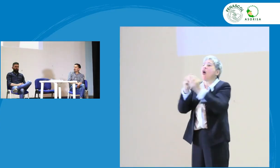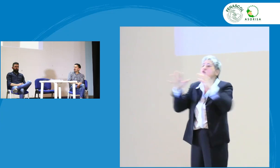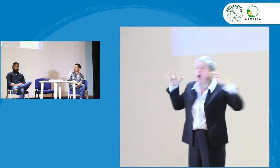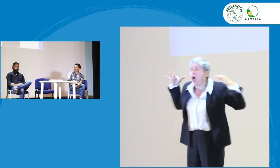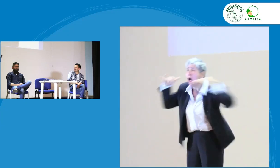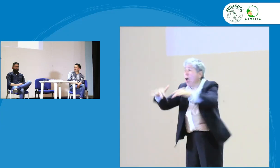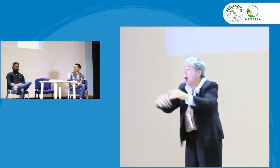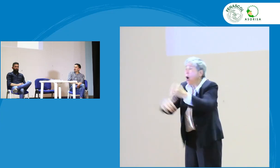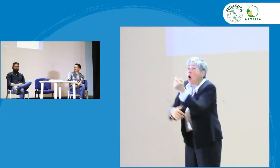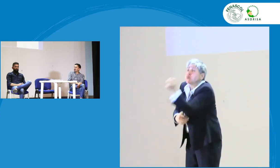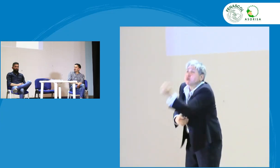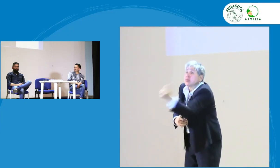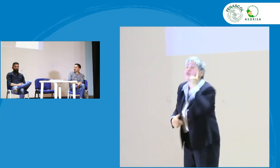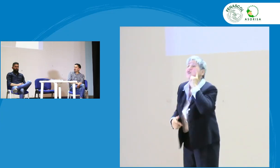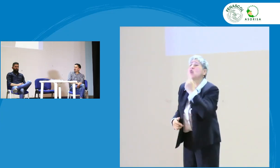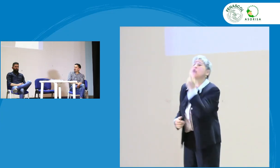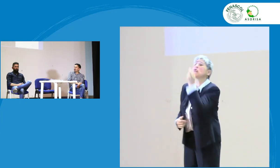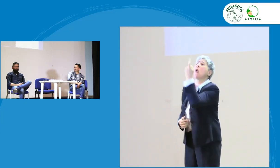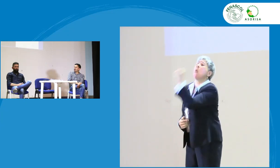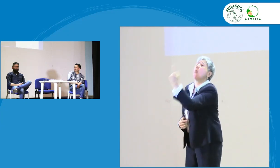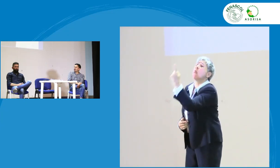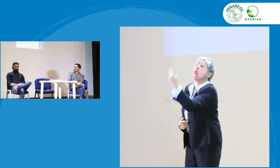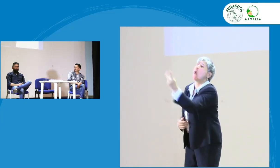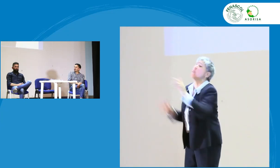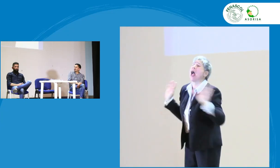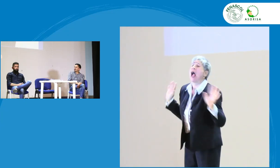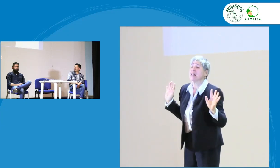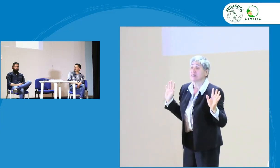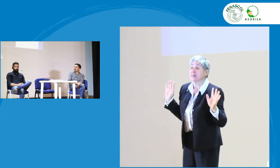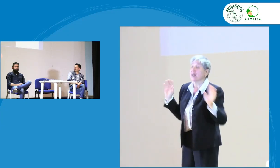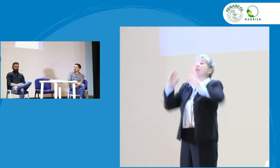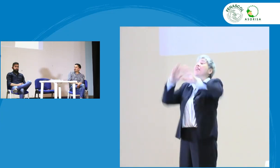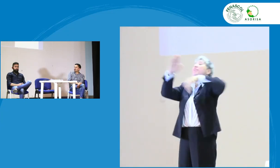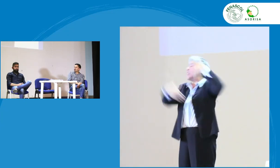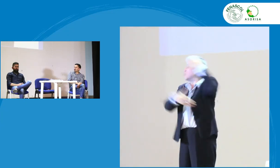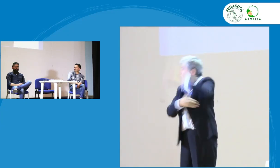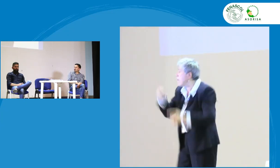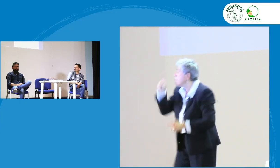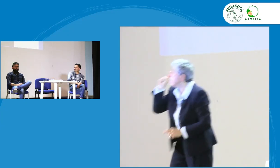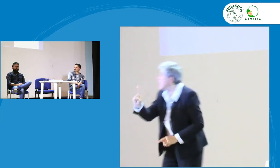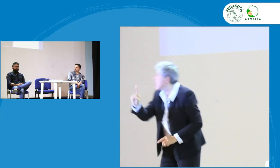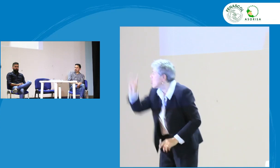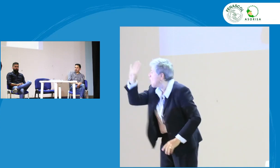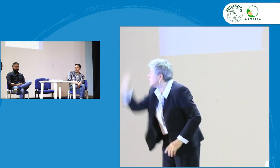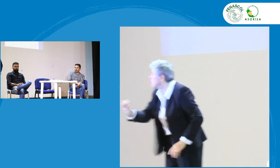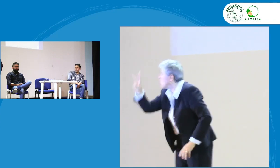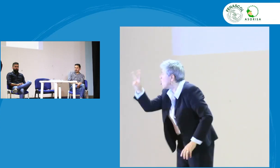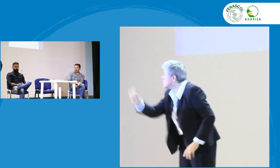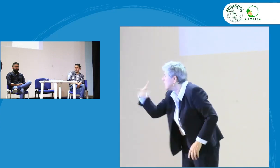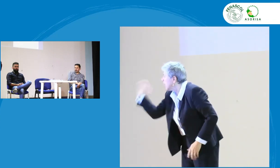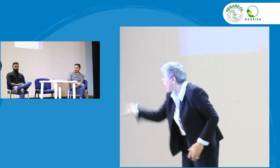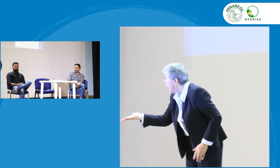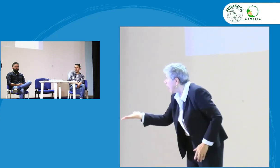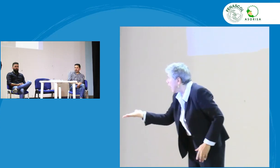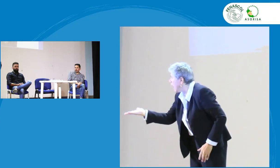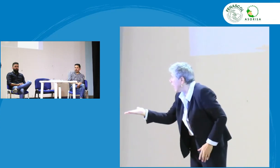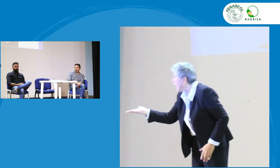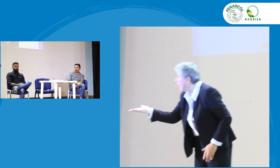cuatro fue la primera vez con muy pocas personas sordas ya después mil novecientos que el